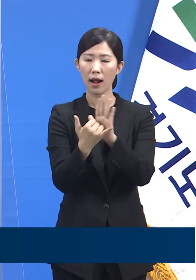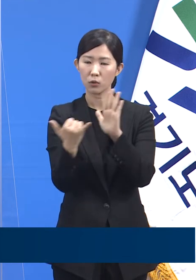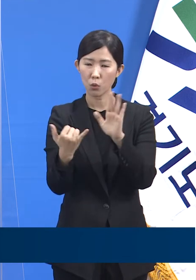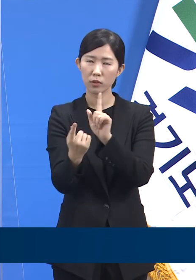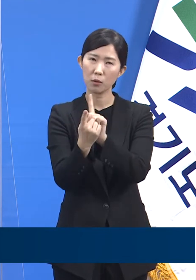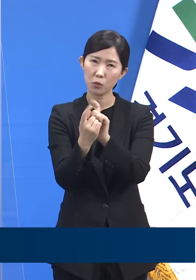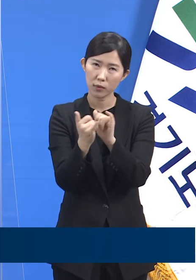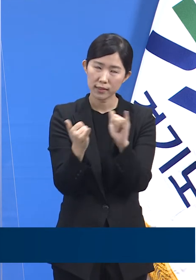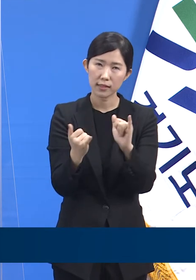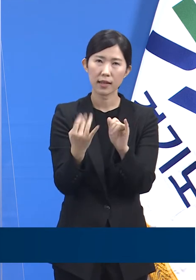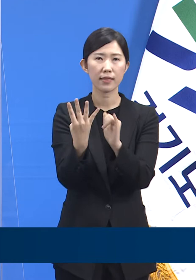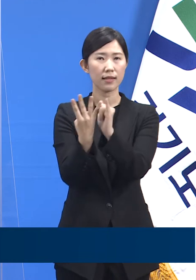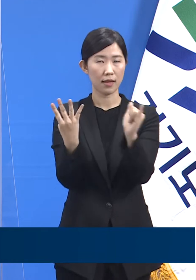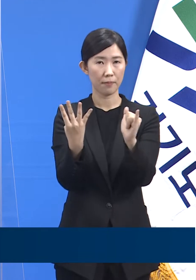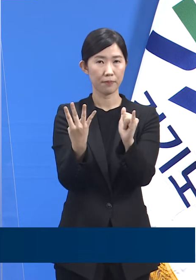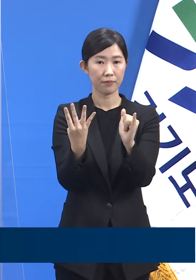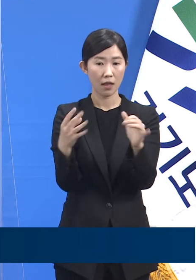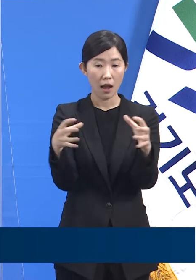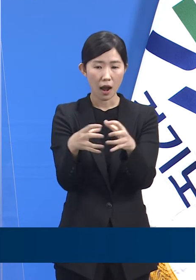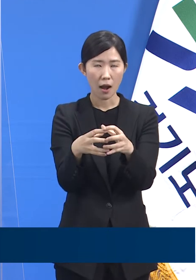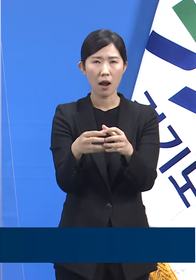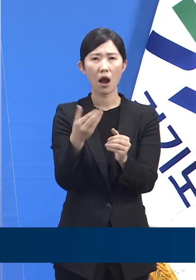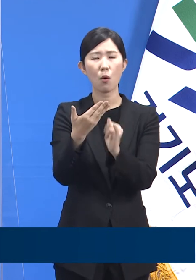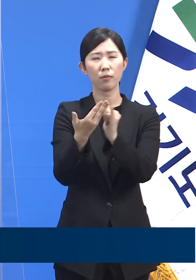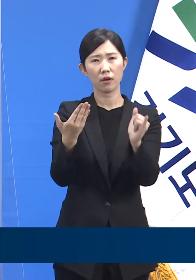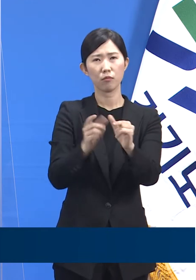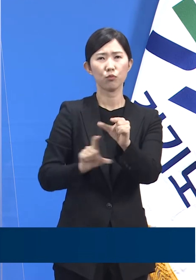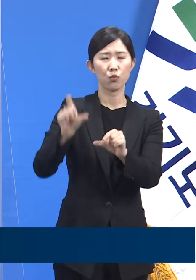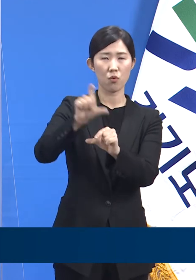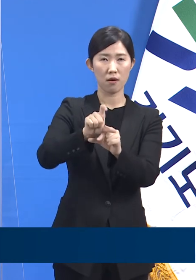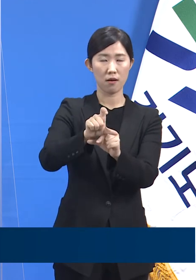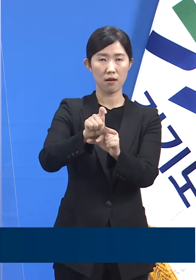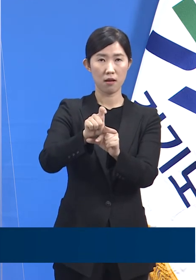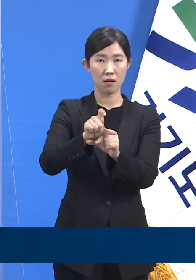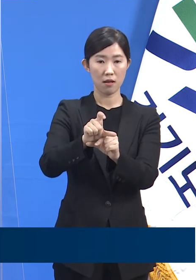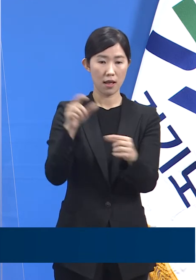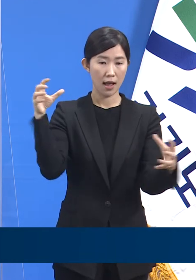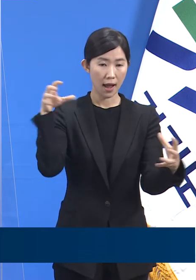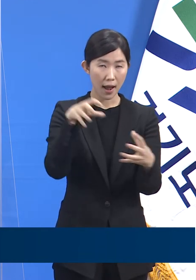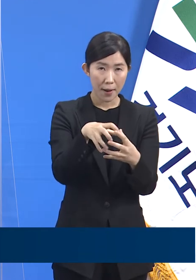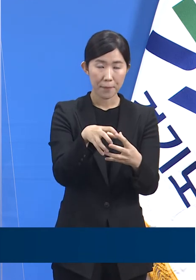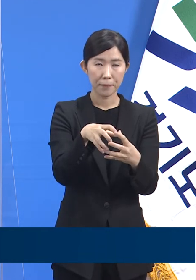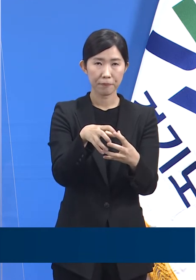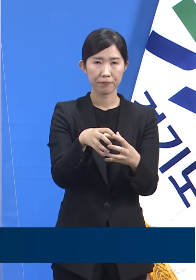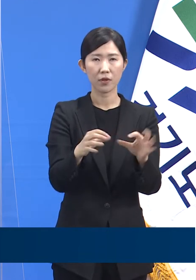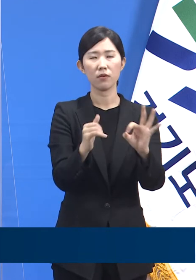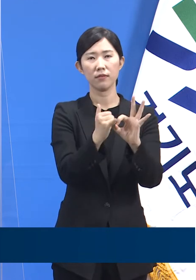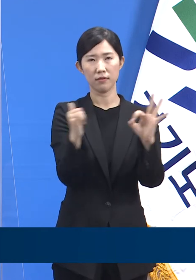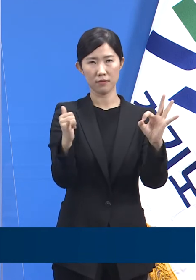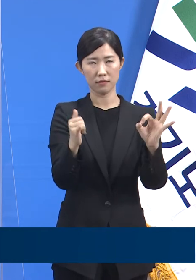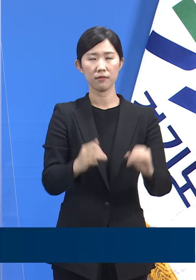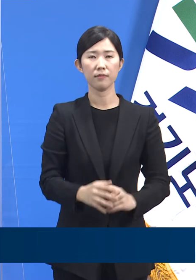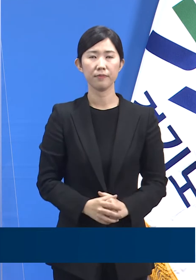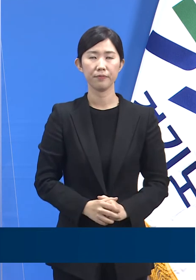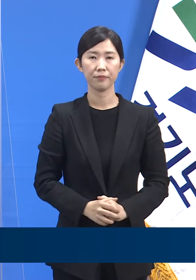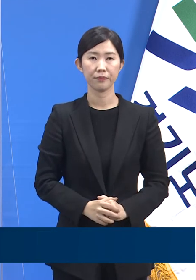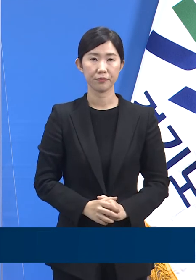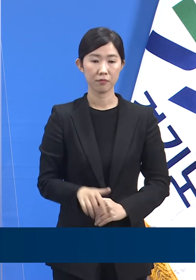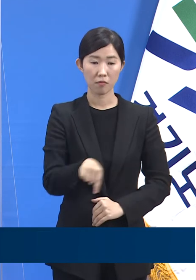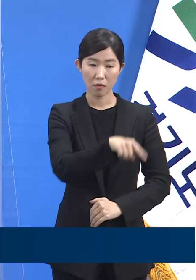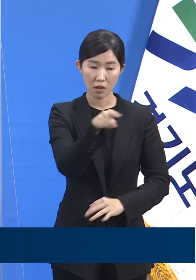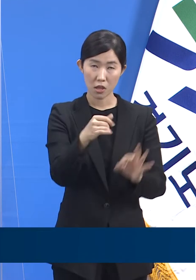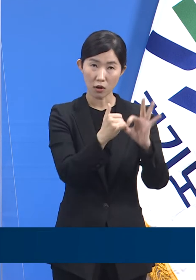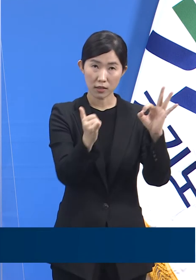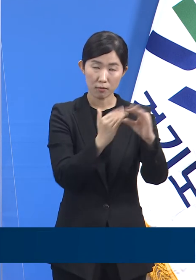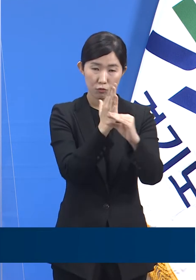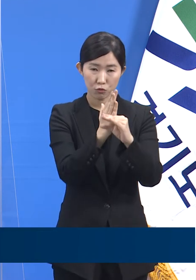4명 등 9명이 추가로 양성 판정을 받으면서 총 확진자 숫자는 10명입니다. 이 중 외국인